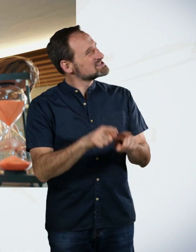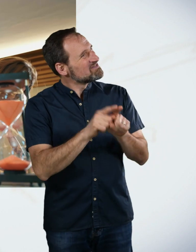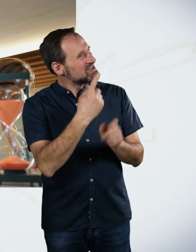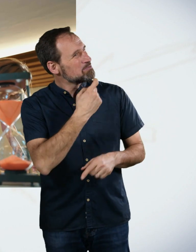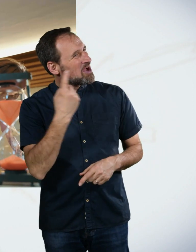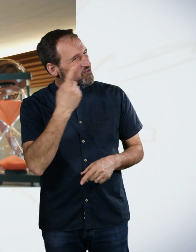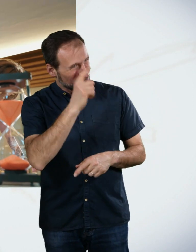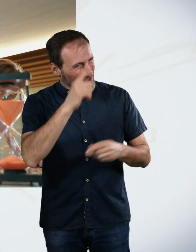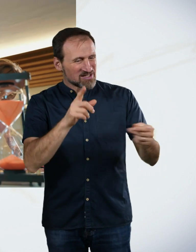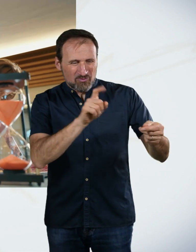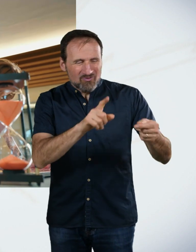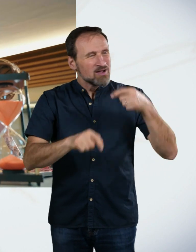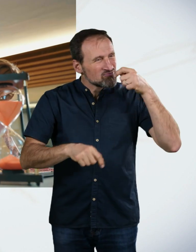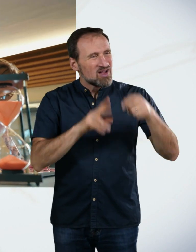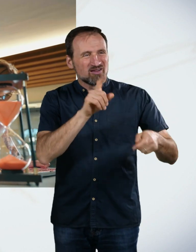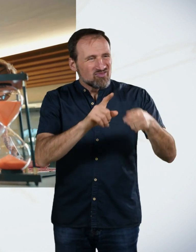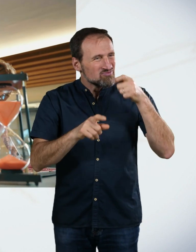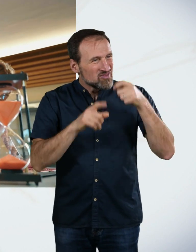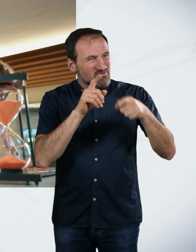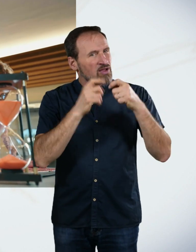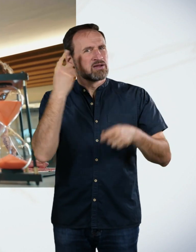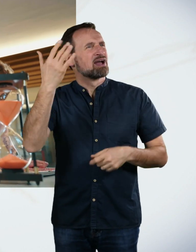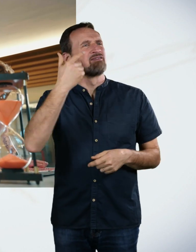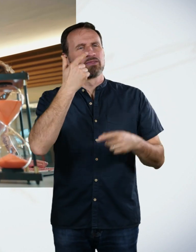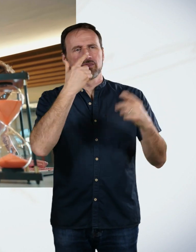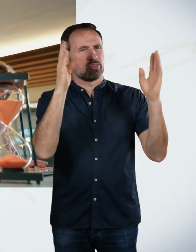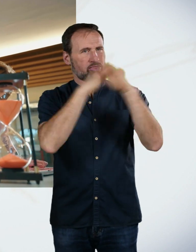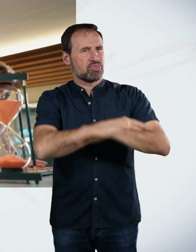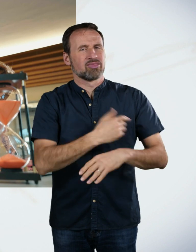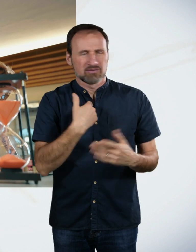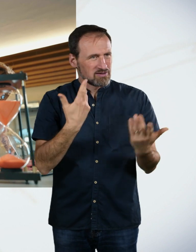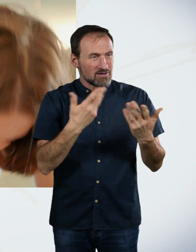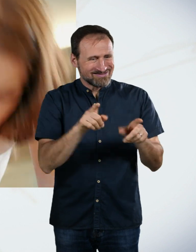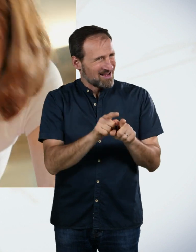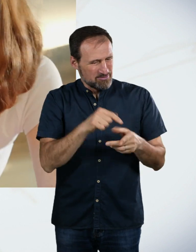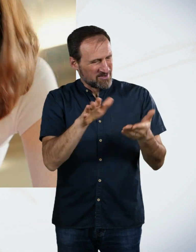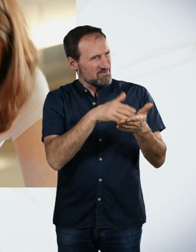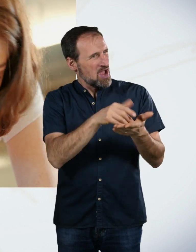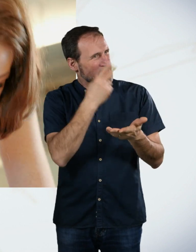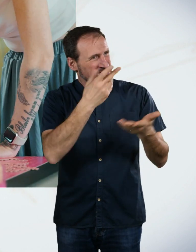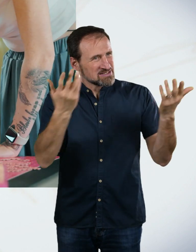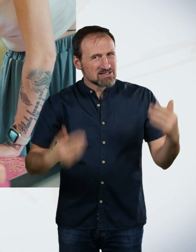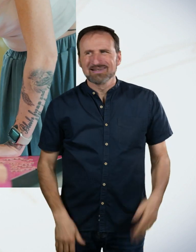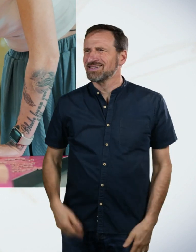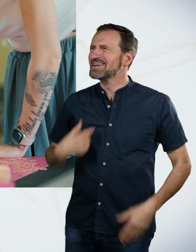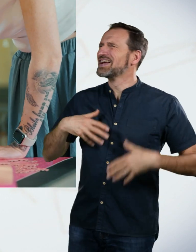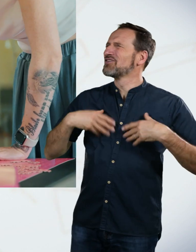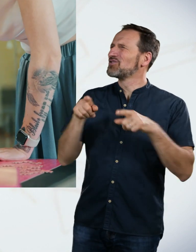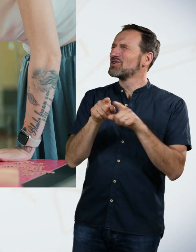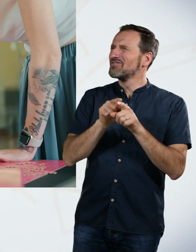nichts mehr riechen kannst, kann ich keine Farbe Als würde ich gerade bei Douglas stehen. Hat jemand Kaffeepulver? Geil. Ich habe gerade